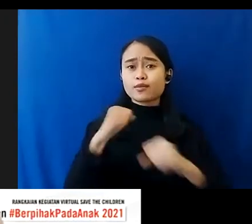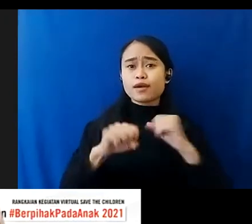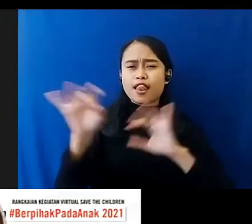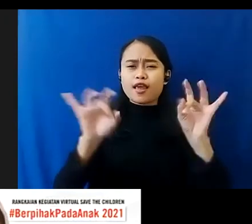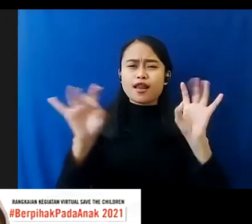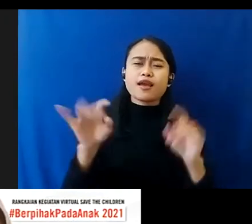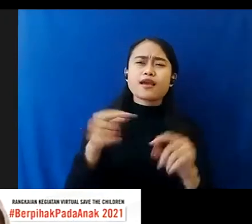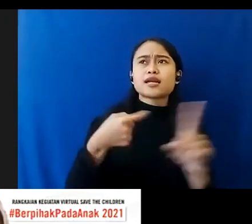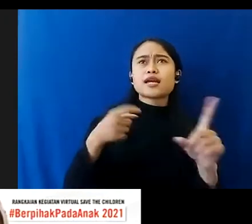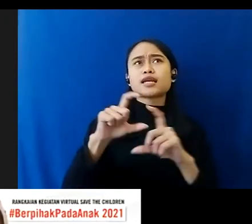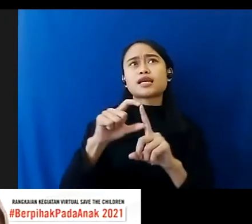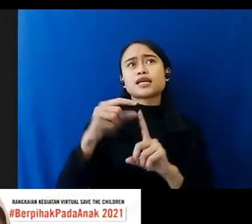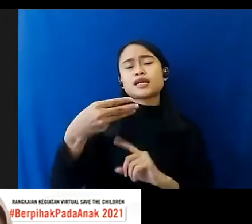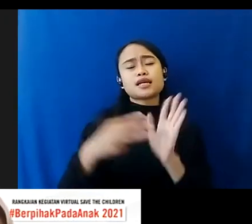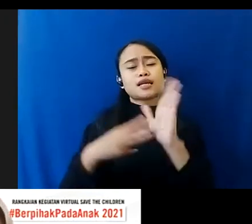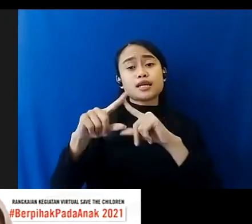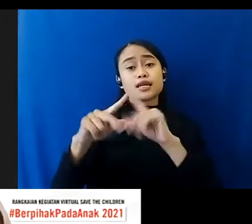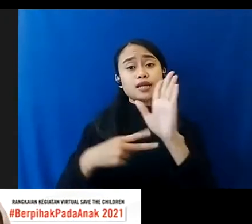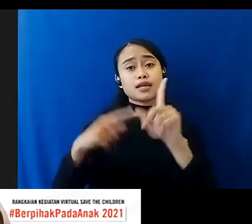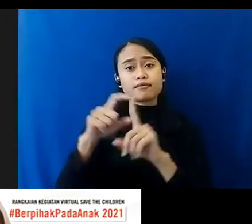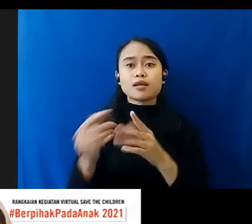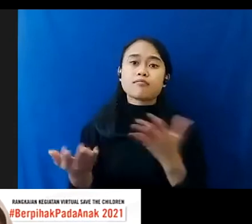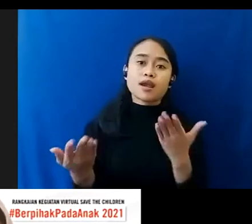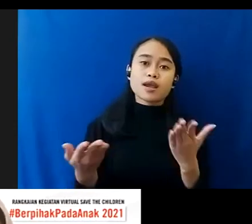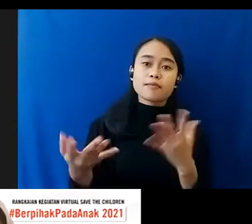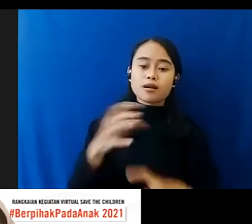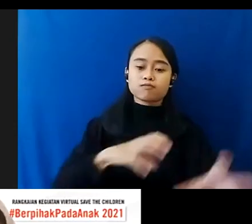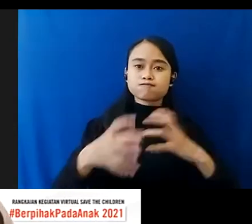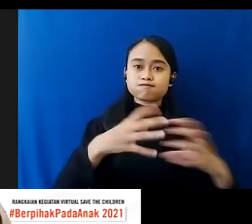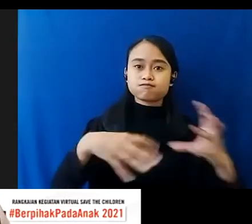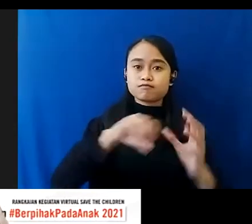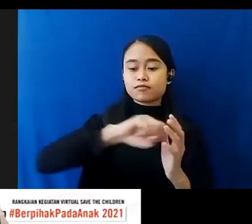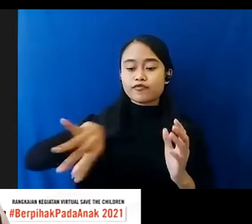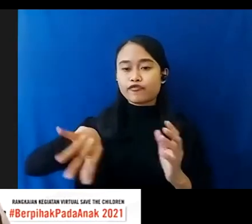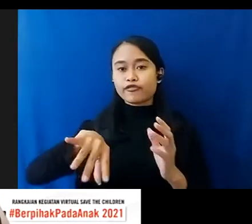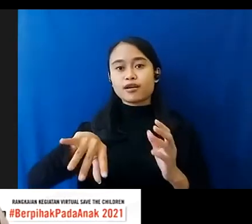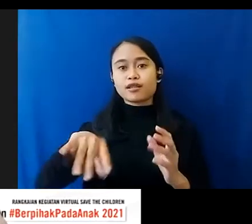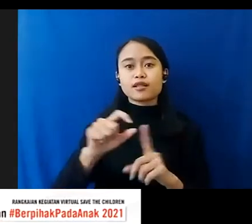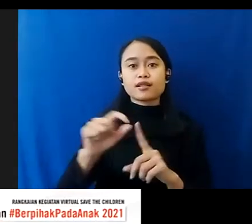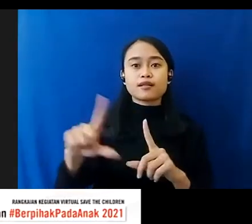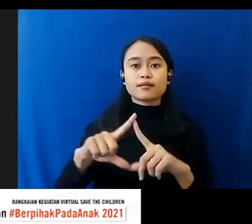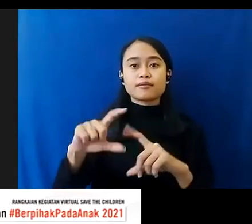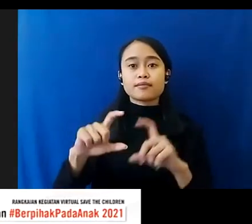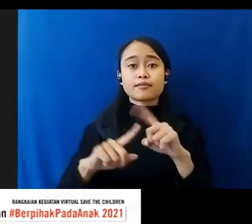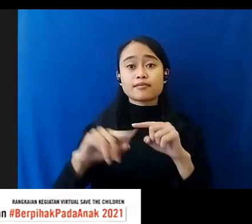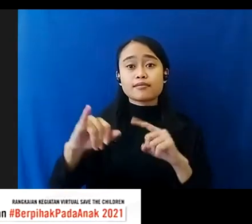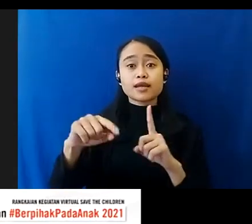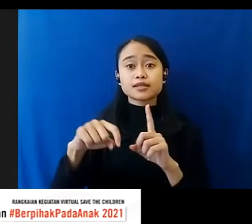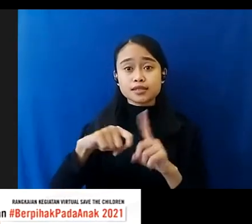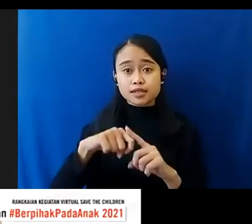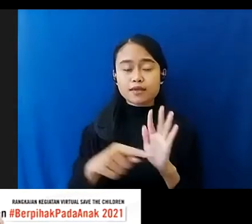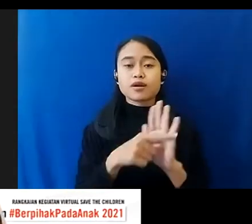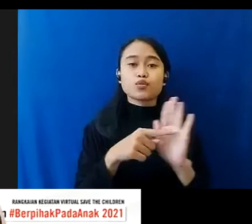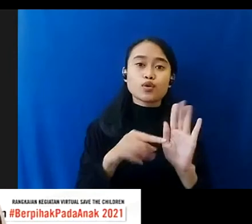Mengelola Limbah Pemanfaatan Plastik Menguranginya Dari Sisi Masyarakat Sendiri